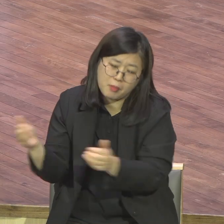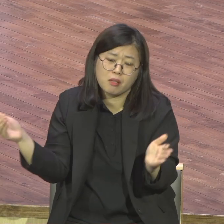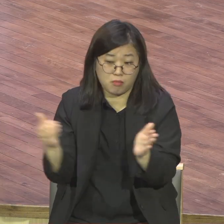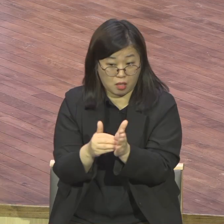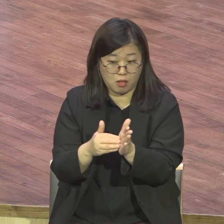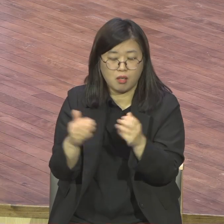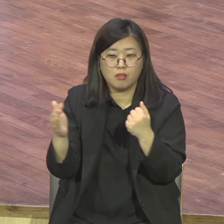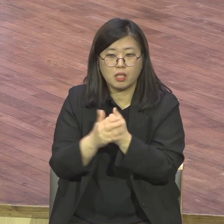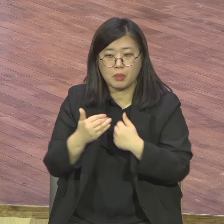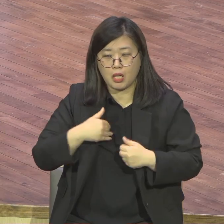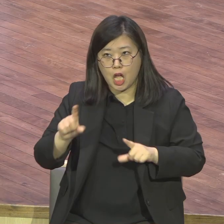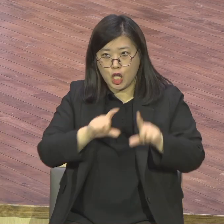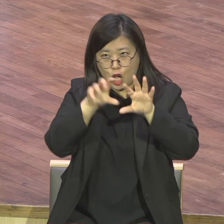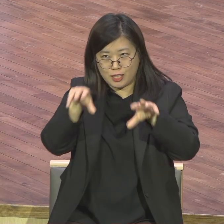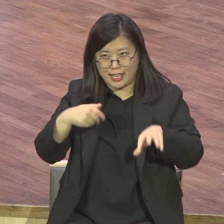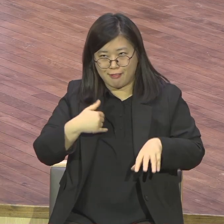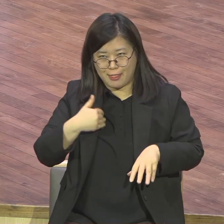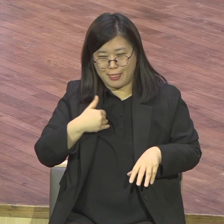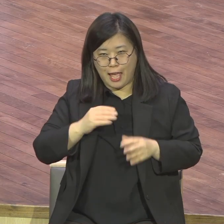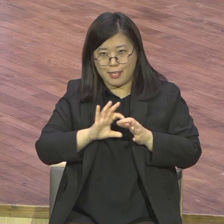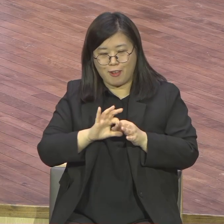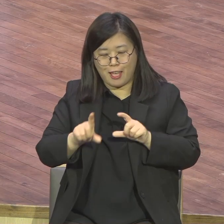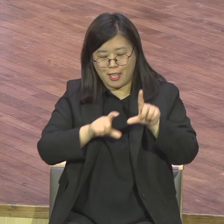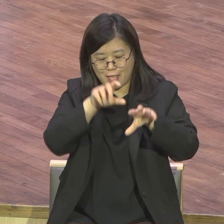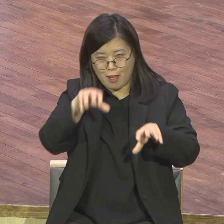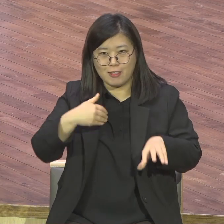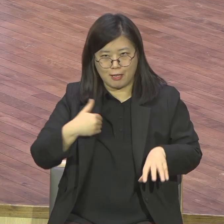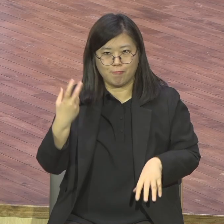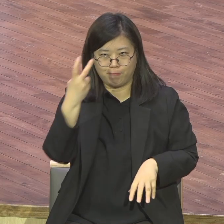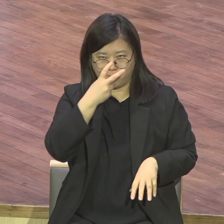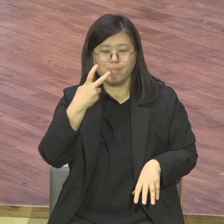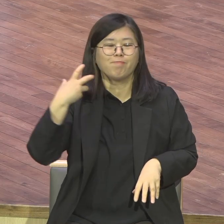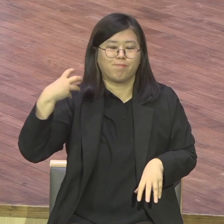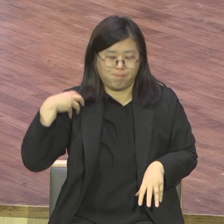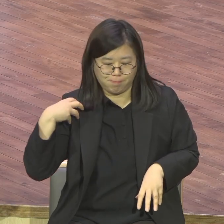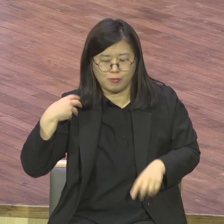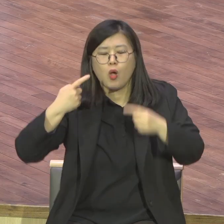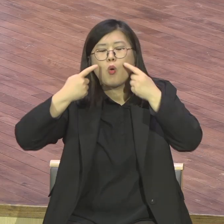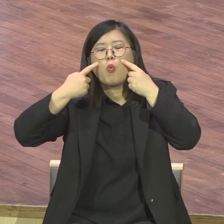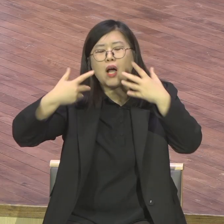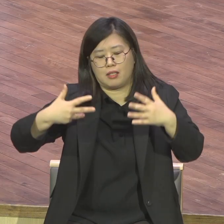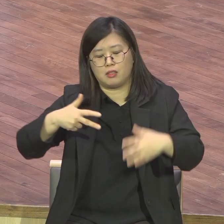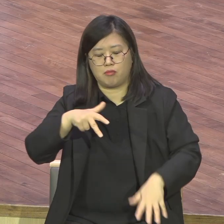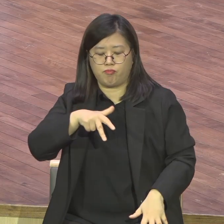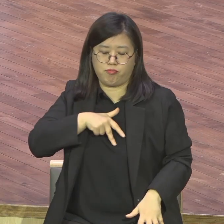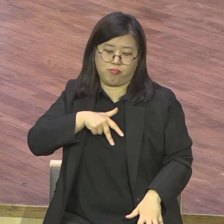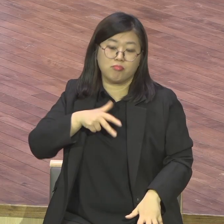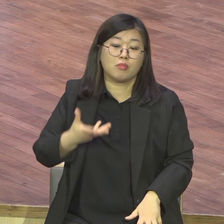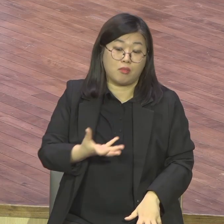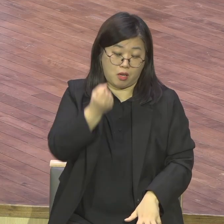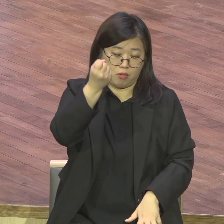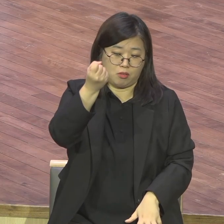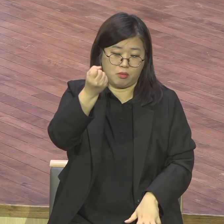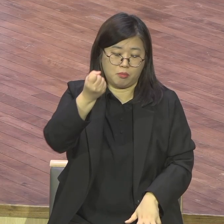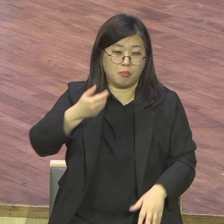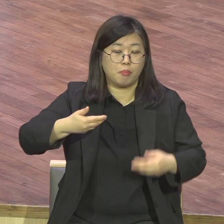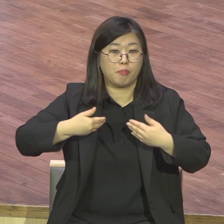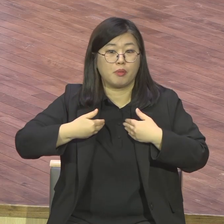목사님이 중직자 시대를 만드느냐 중직자들이 교회에 앉아가지고 간접거리기만 하고 무슨 일하는